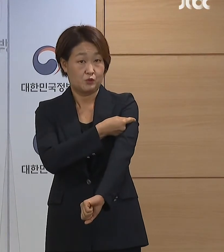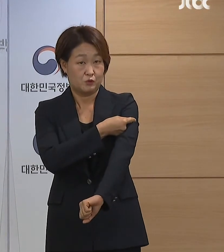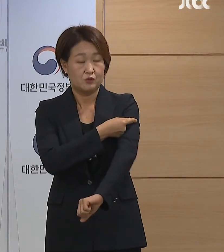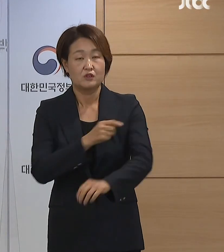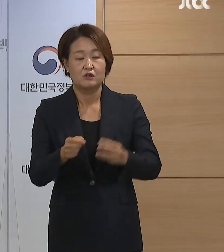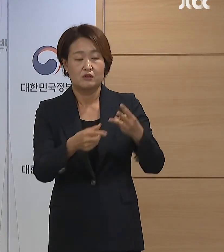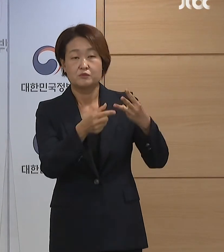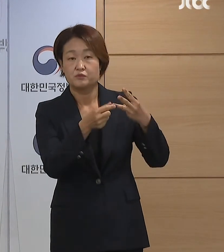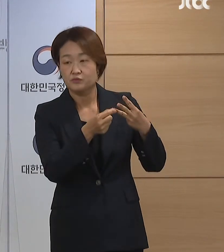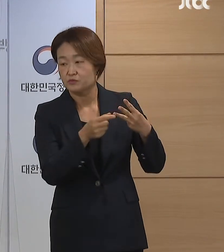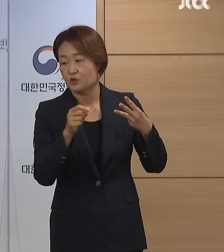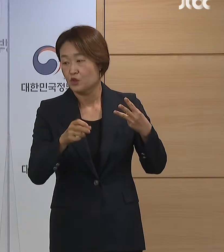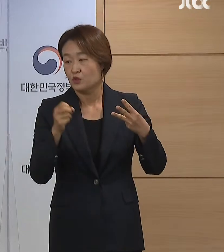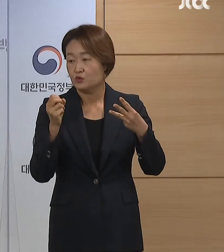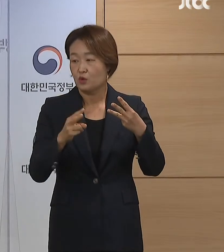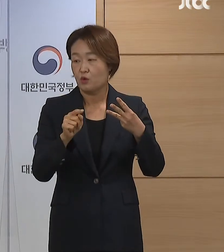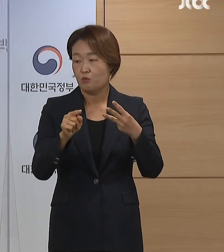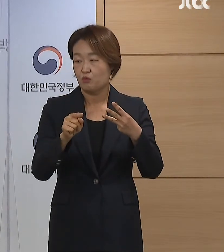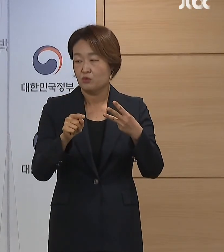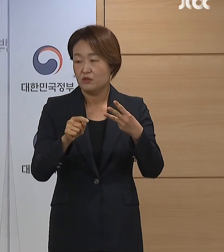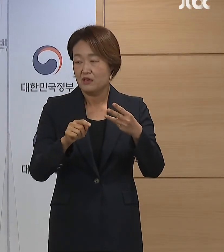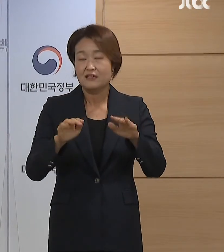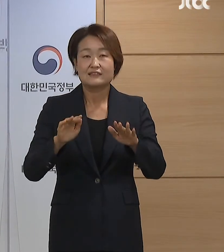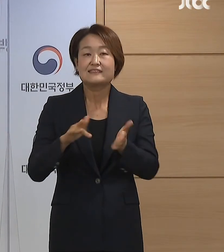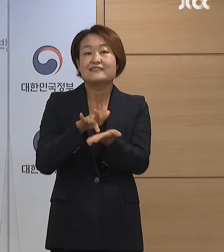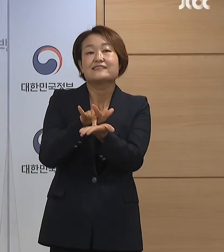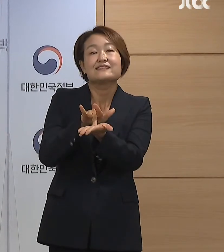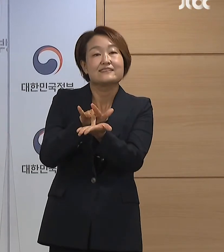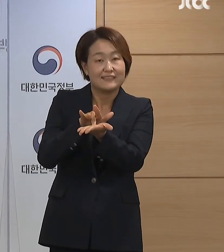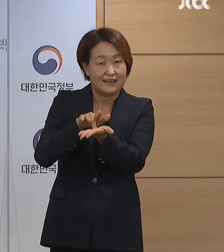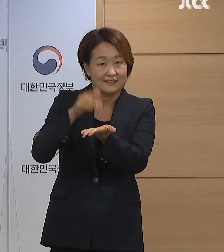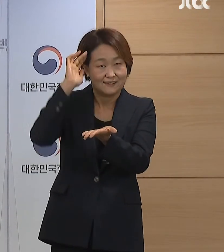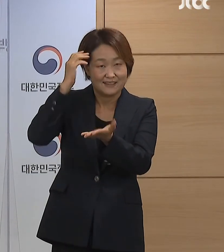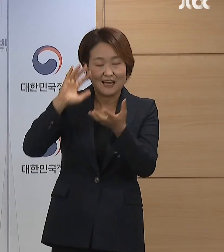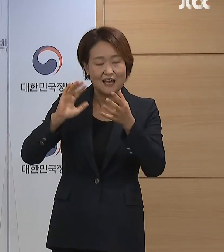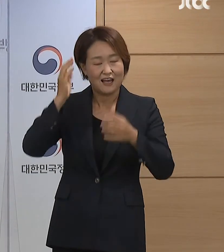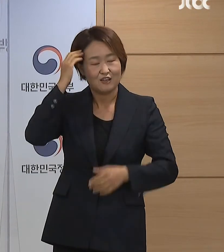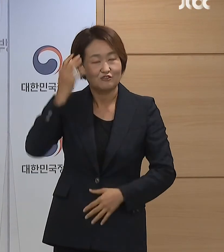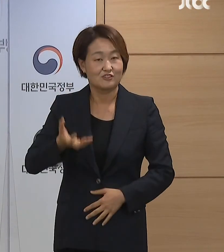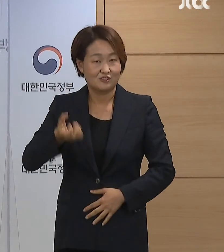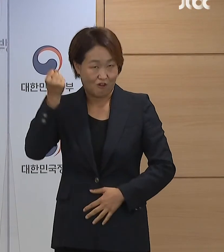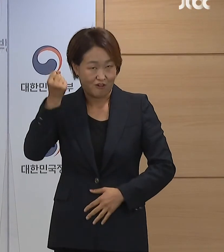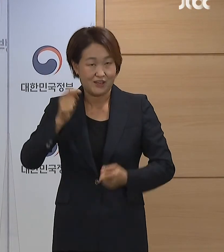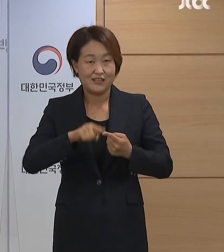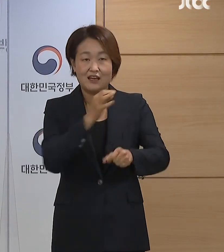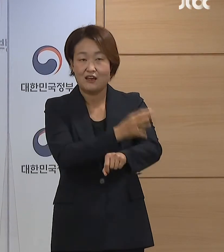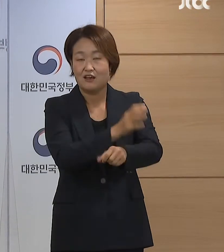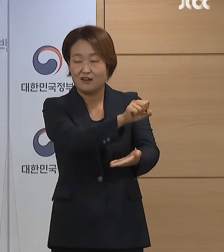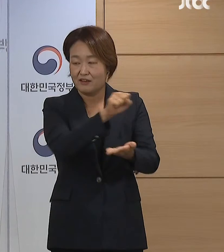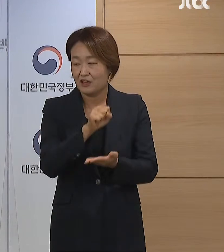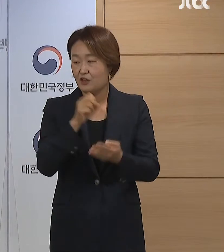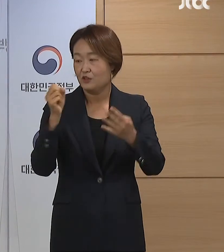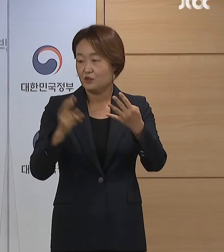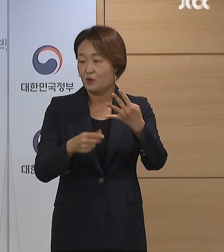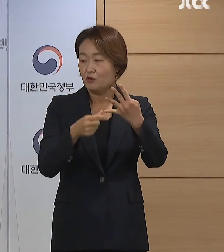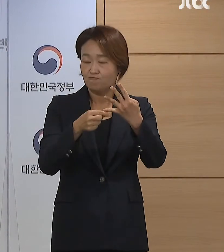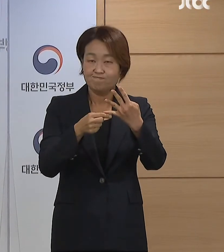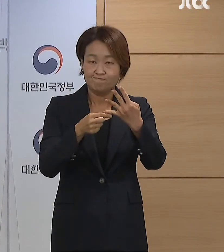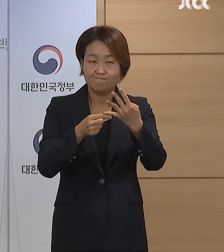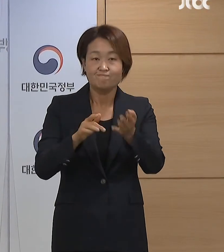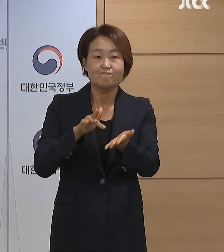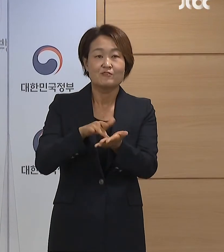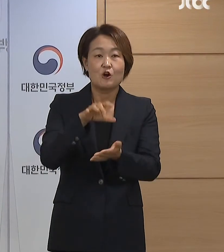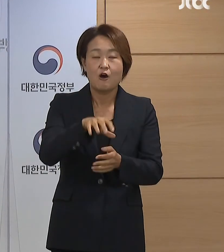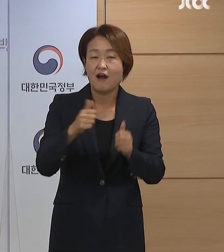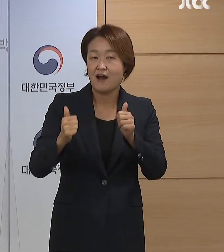셋째는 국산 스카이코비온 백신 접종 계획, 넷째는 해외 입국 검사 정책 개선 방향입니다. 제가